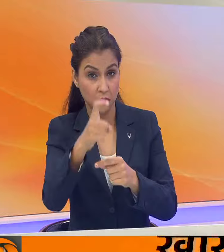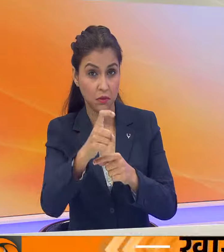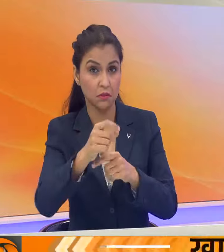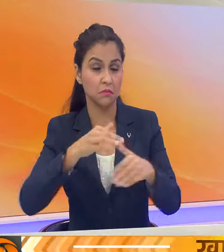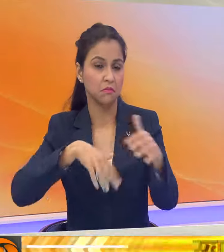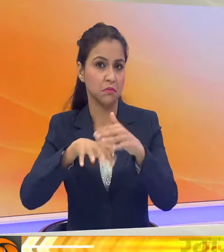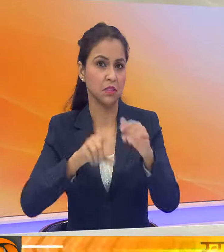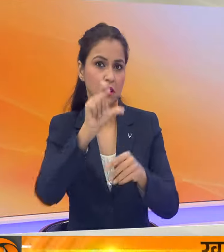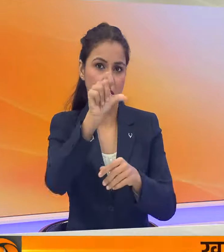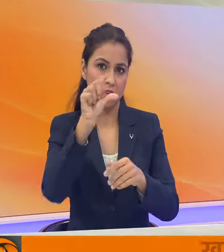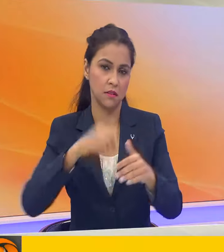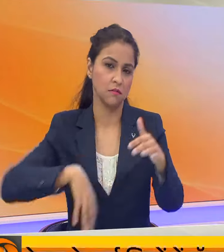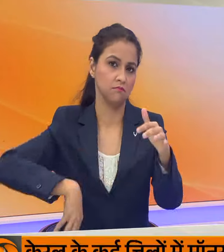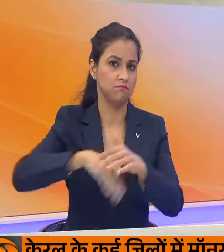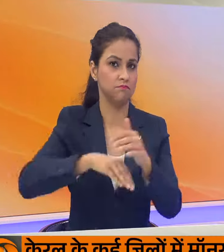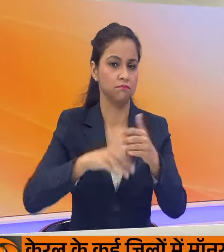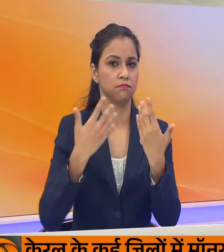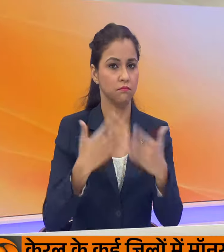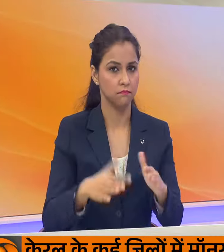हैं